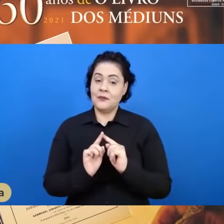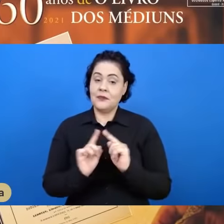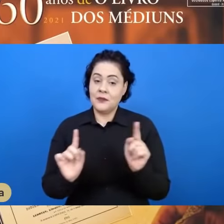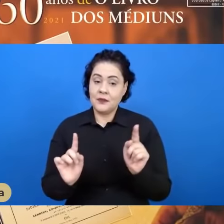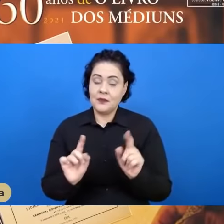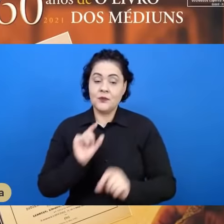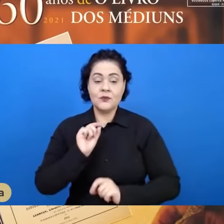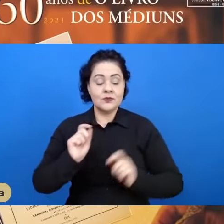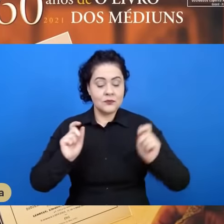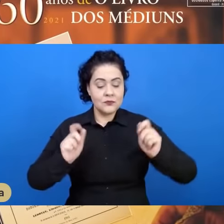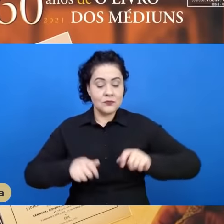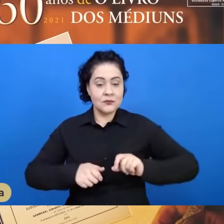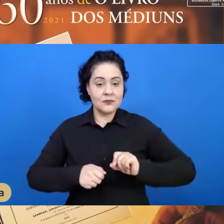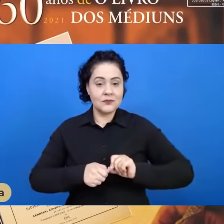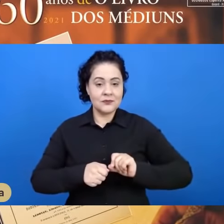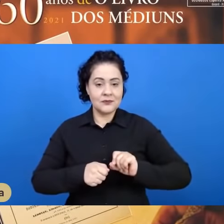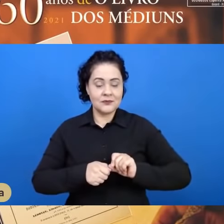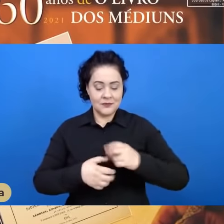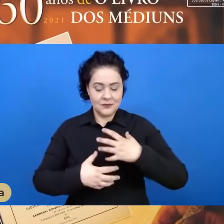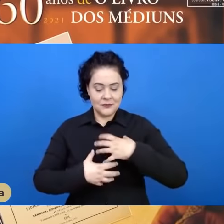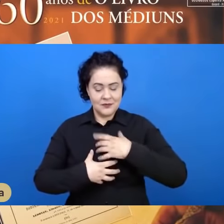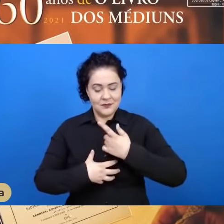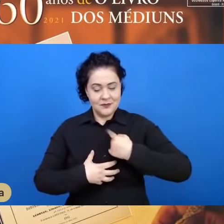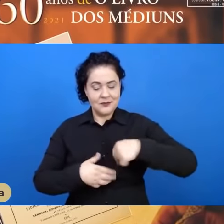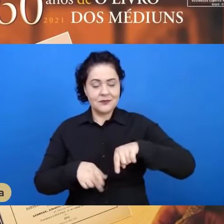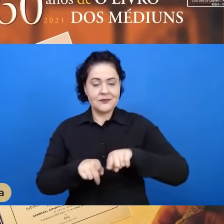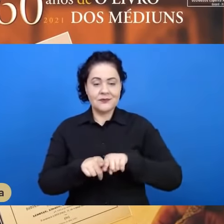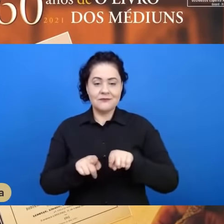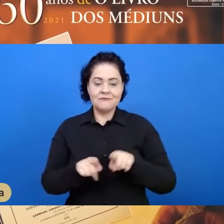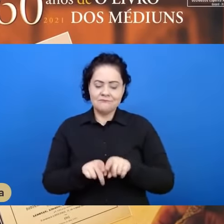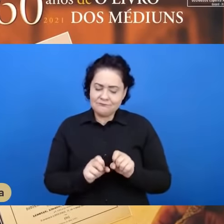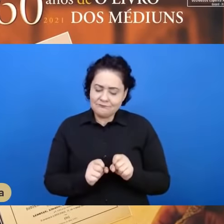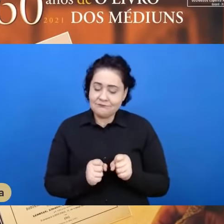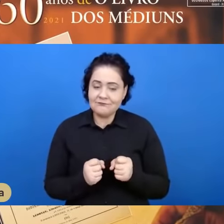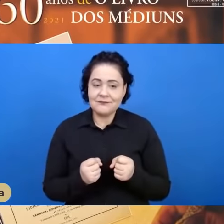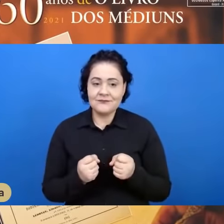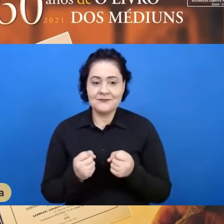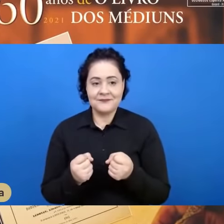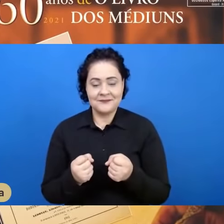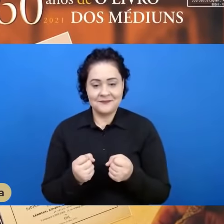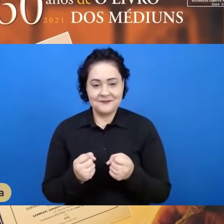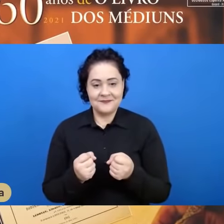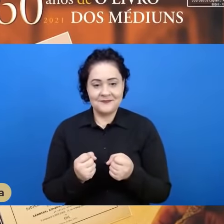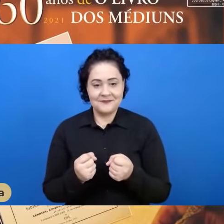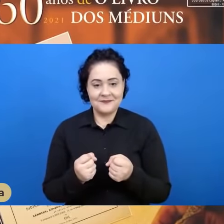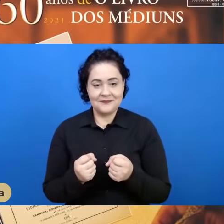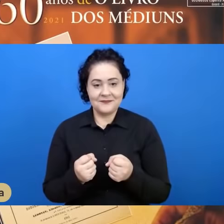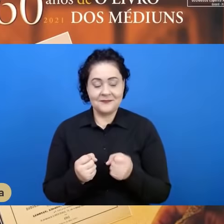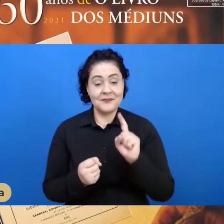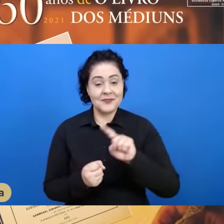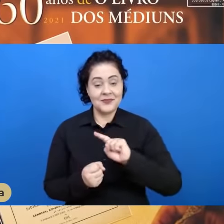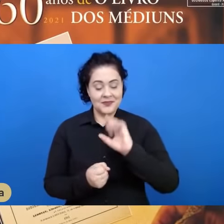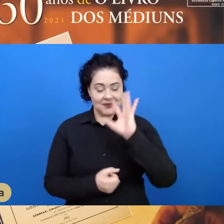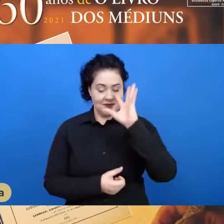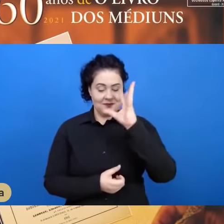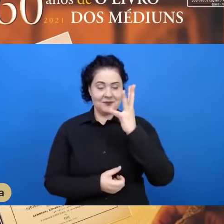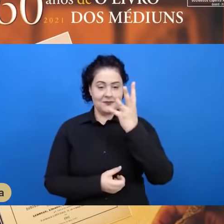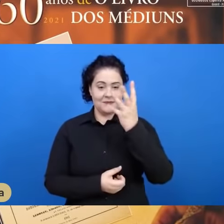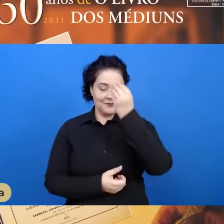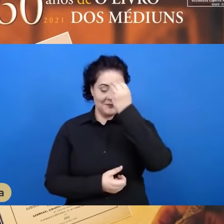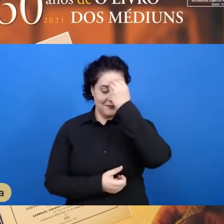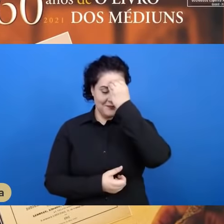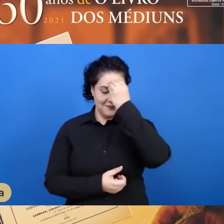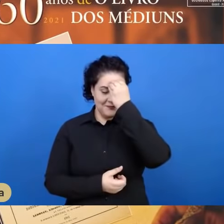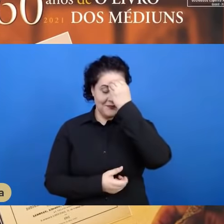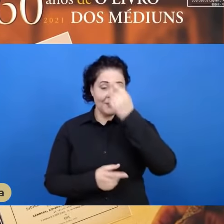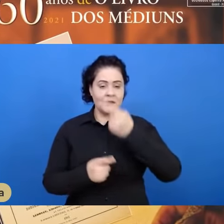nossas possibilidades e dos nossos maiores esforços. Isso é mediunidade. É